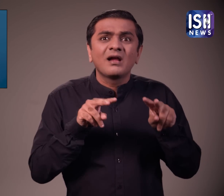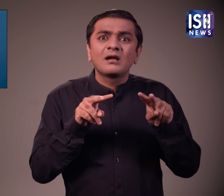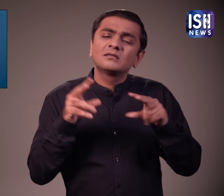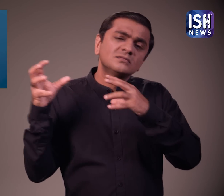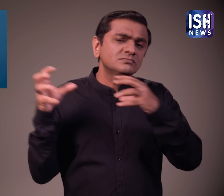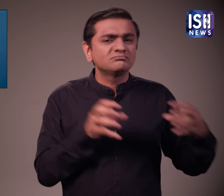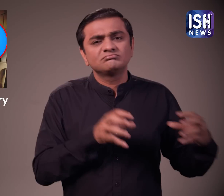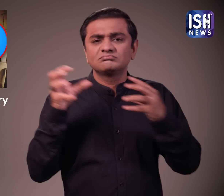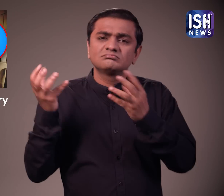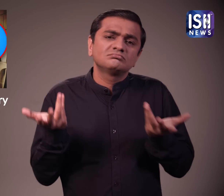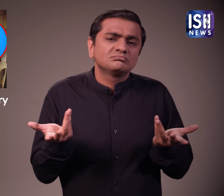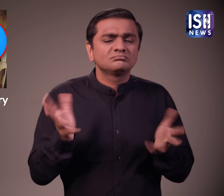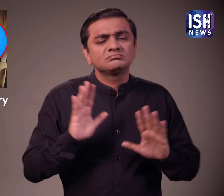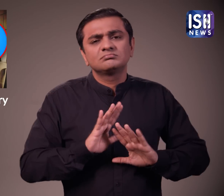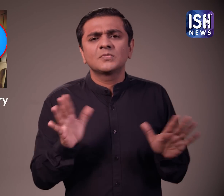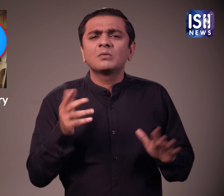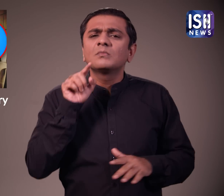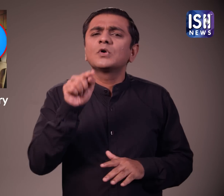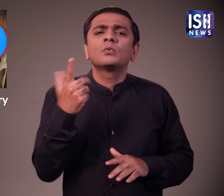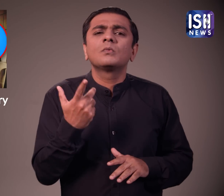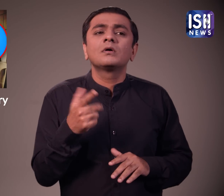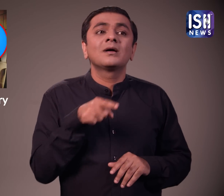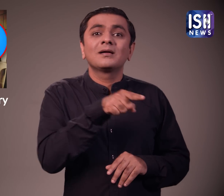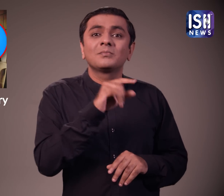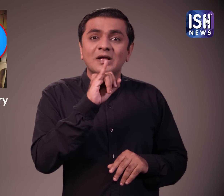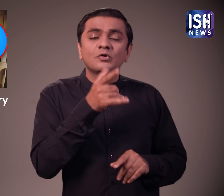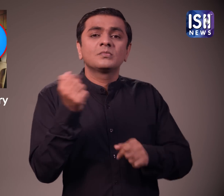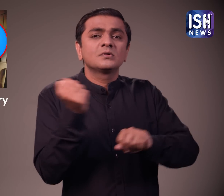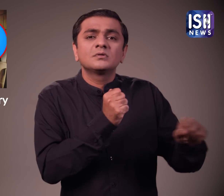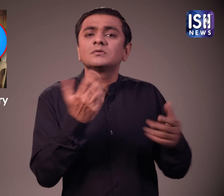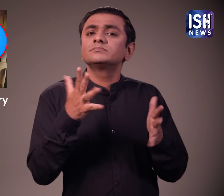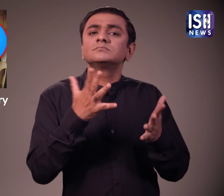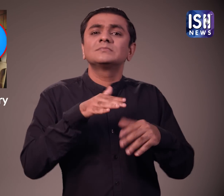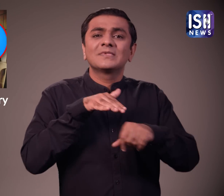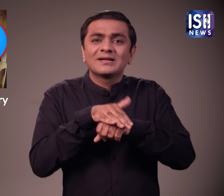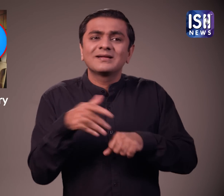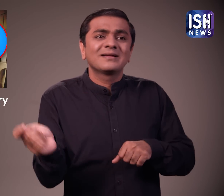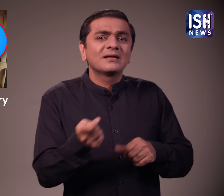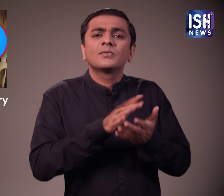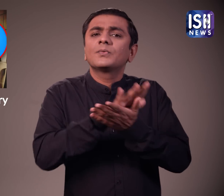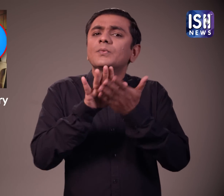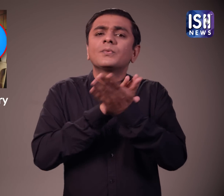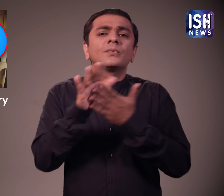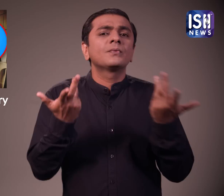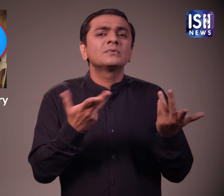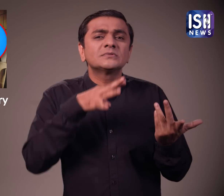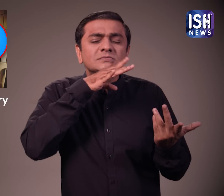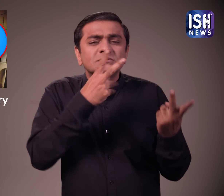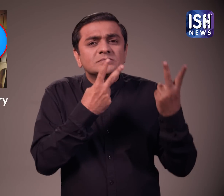क्या? ऐसा इसलिए है क्योंकि ओफिस में सफाई कर्मचारी नहीं है और वाश्ट्रूम गंदे पड़े है